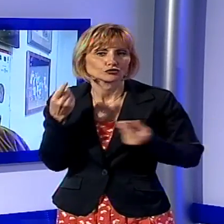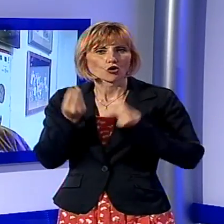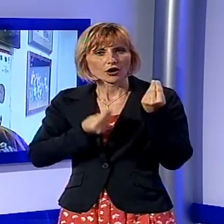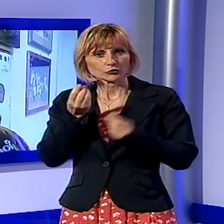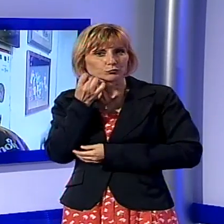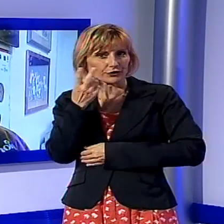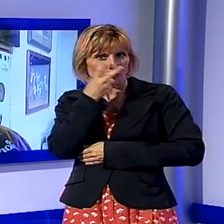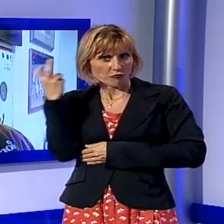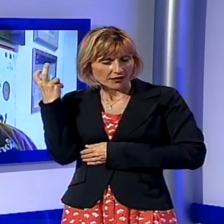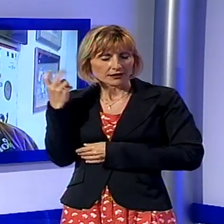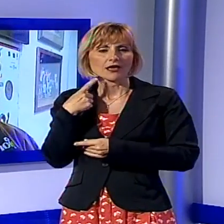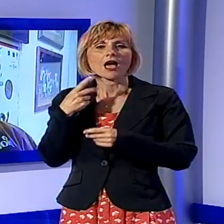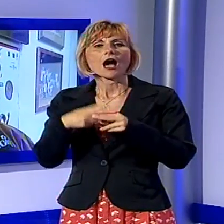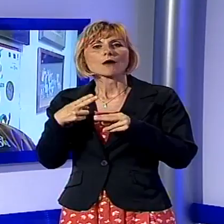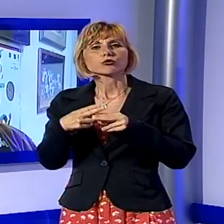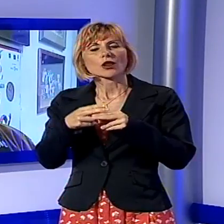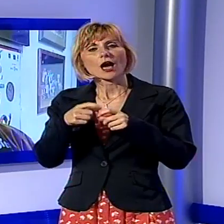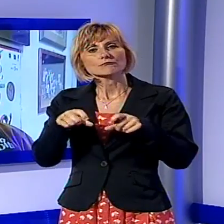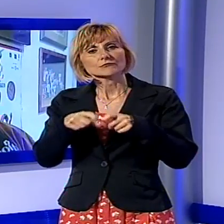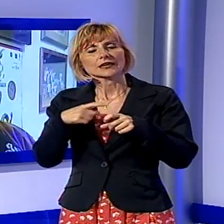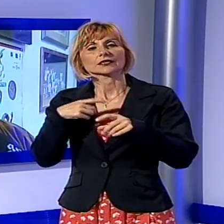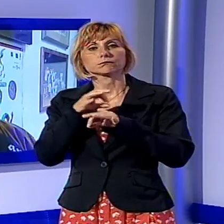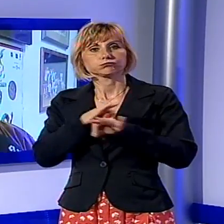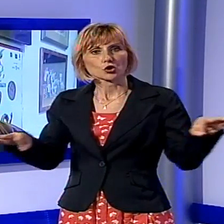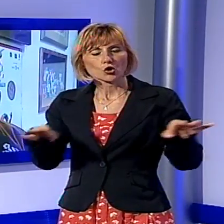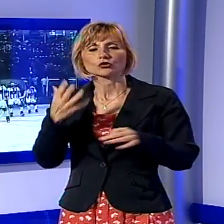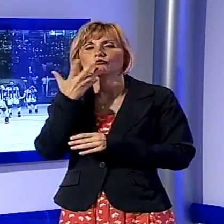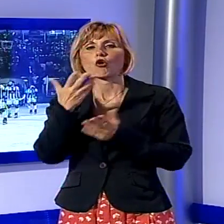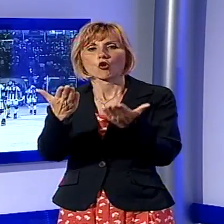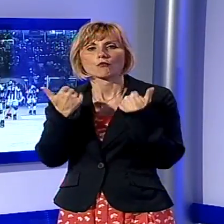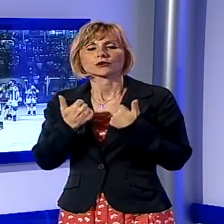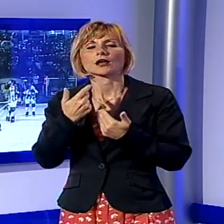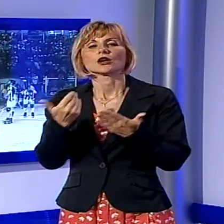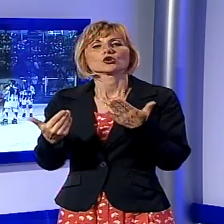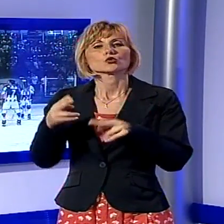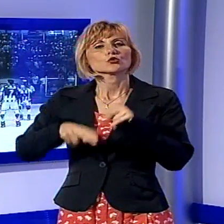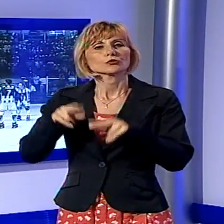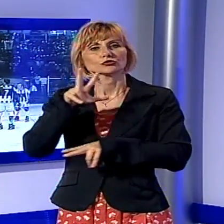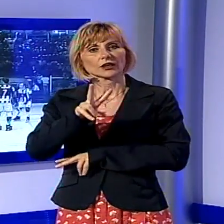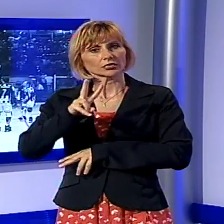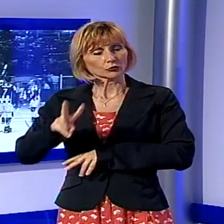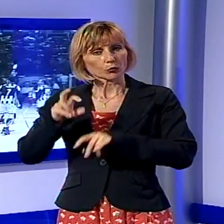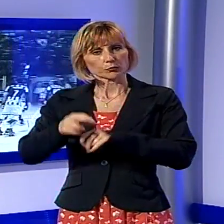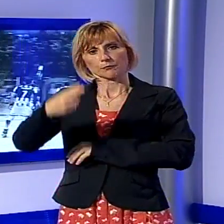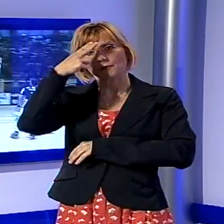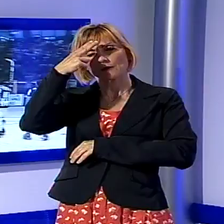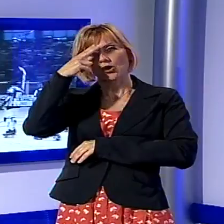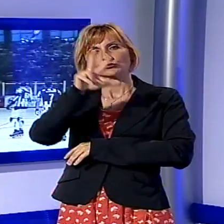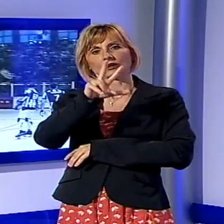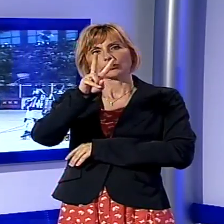in vendita gli abbonamenti acquisteranno il numero 32 in ricordo proprio delle 32 vittime. Dal 20 al 26 giugno inoltre